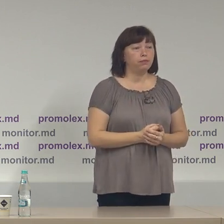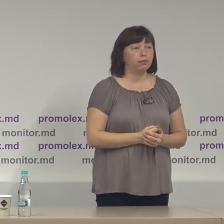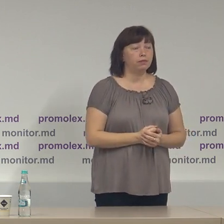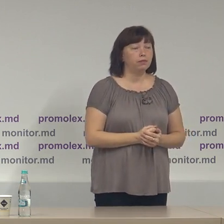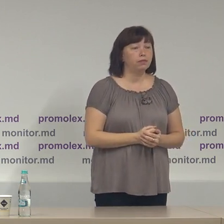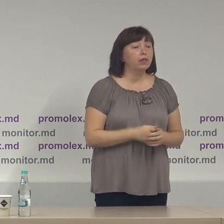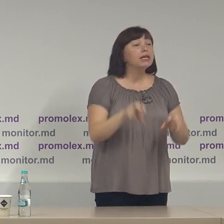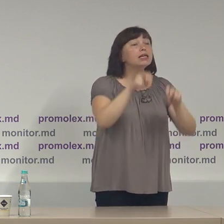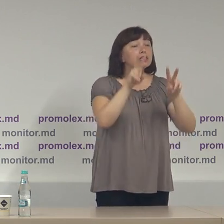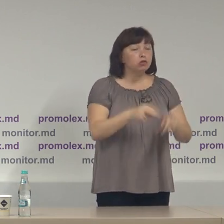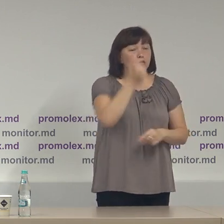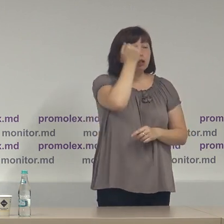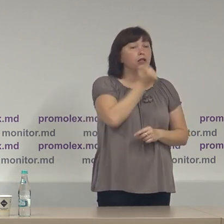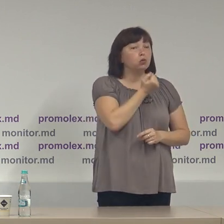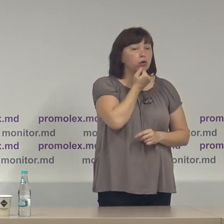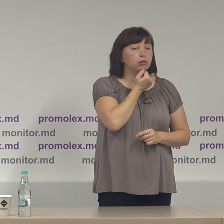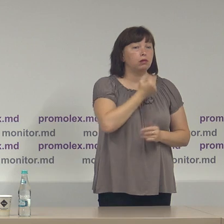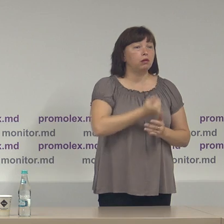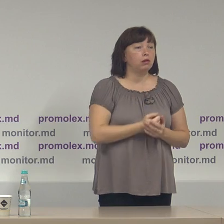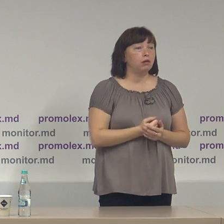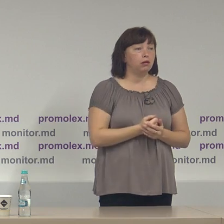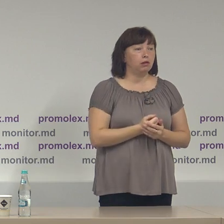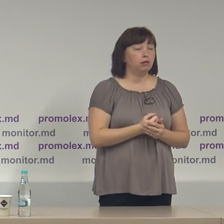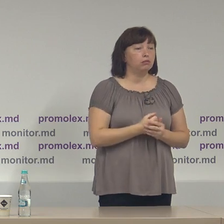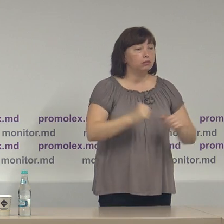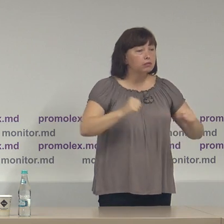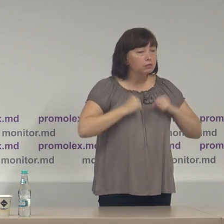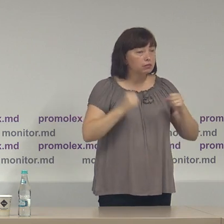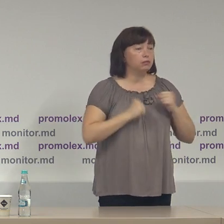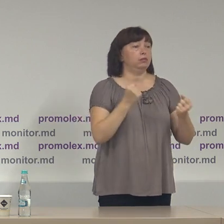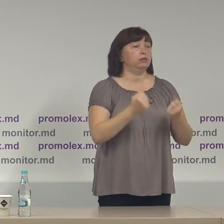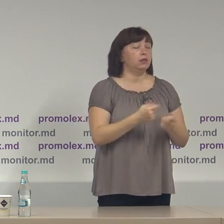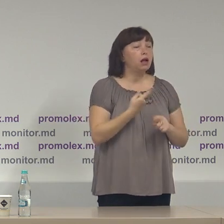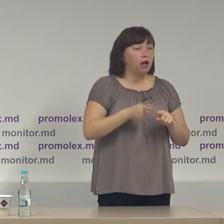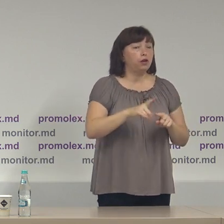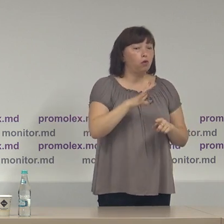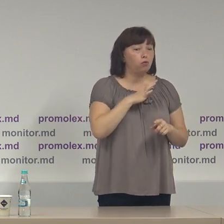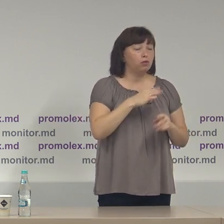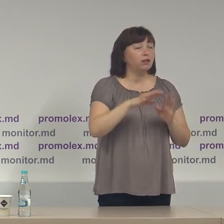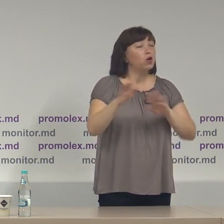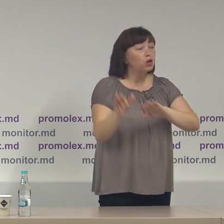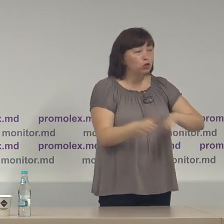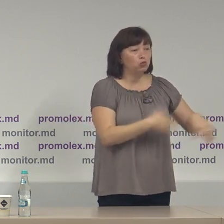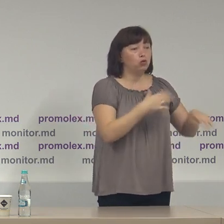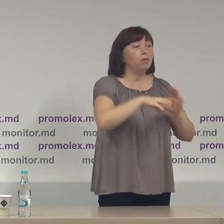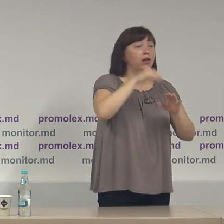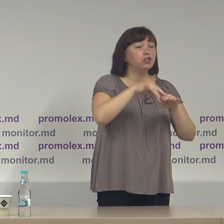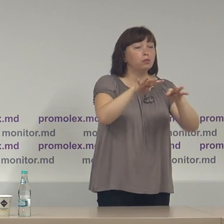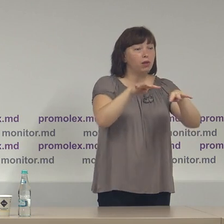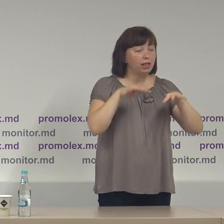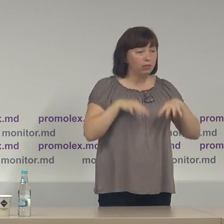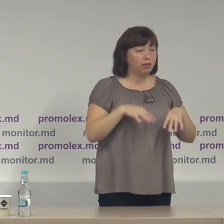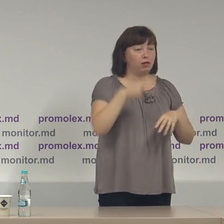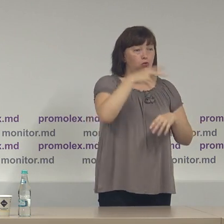în special datorită impactului emotiv care a avut loc în urma alegerilor parlamentare din